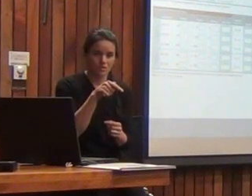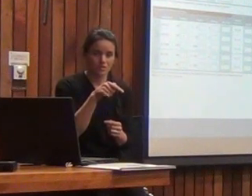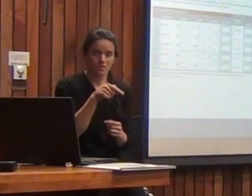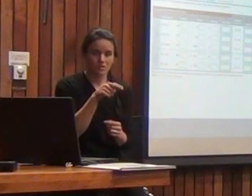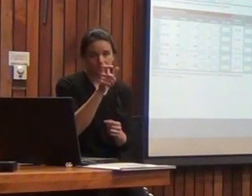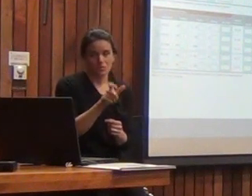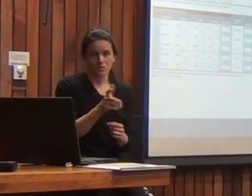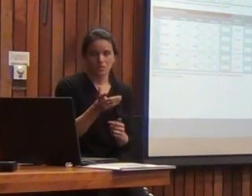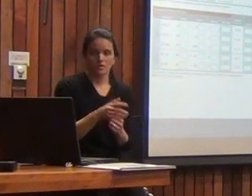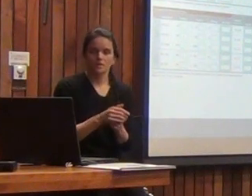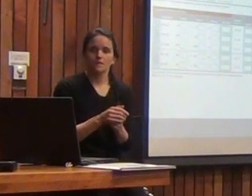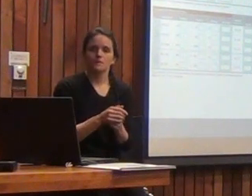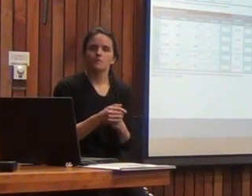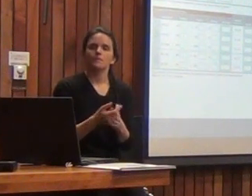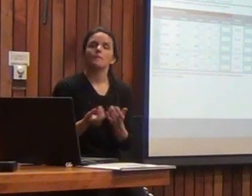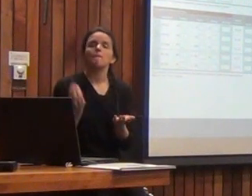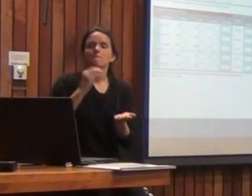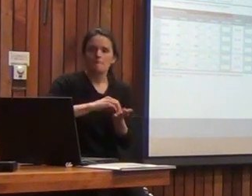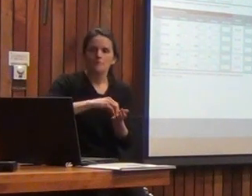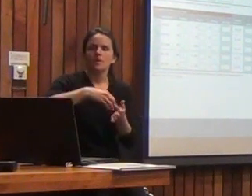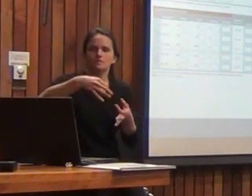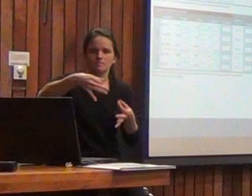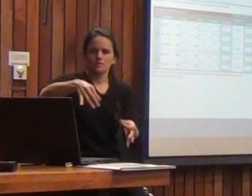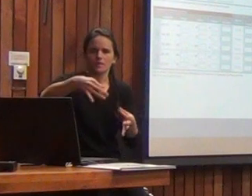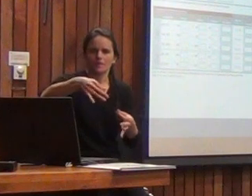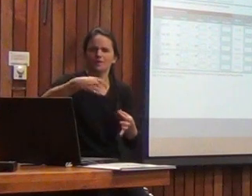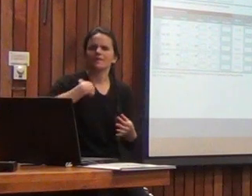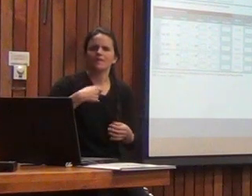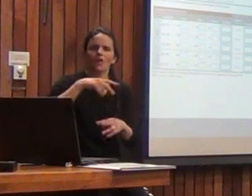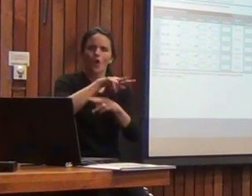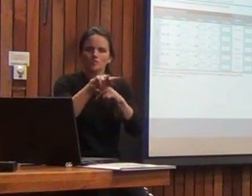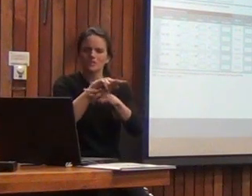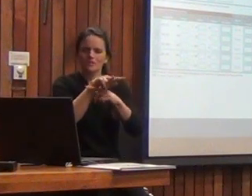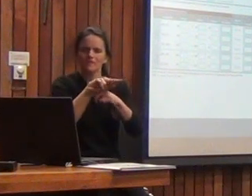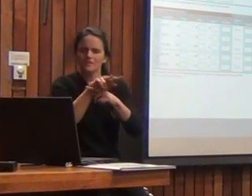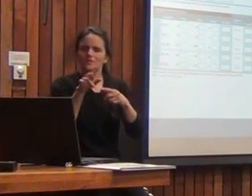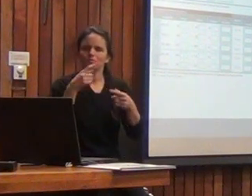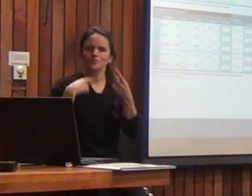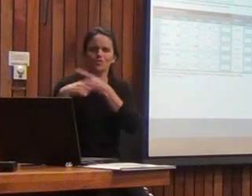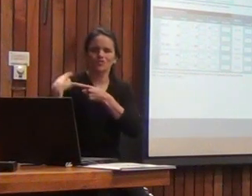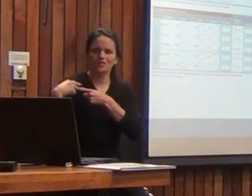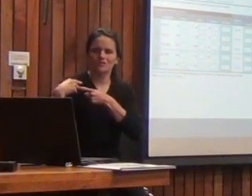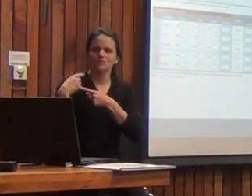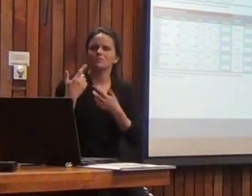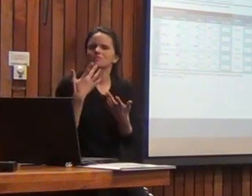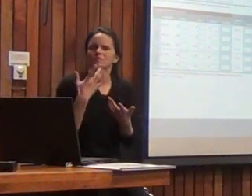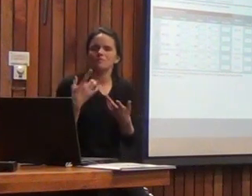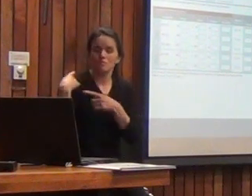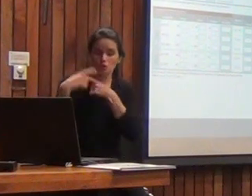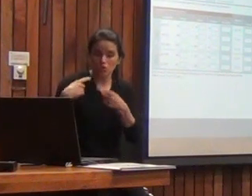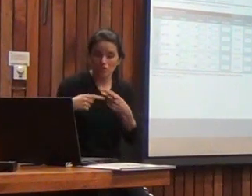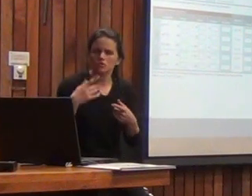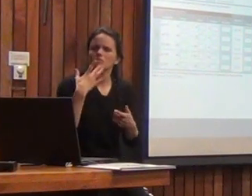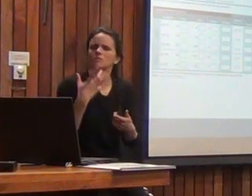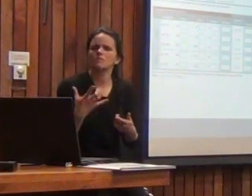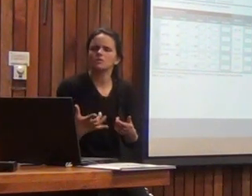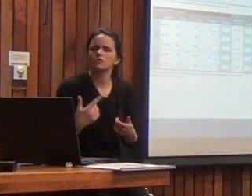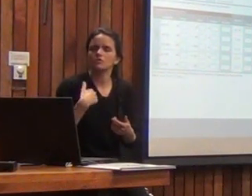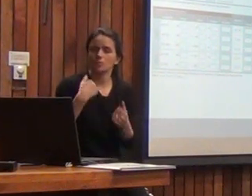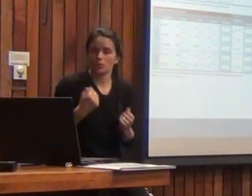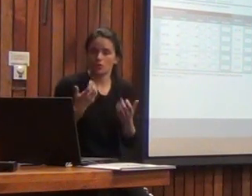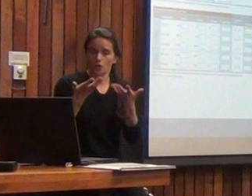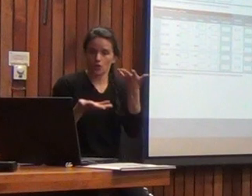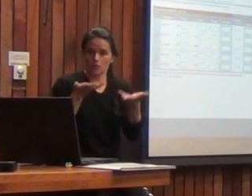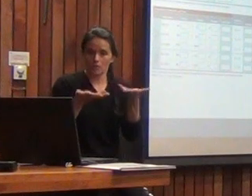y además una página de observaciones de proceso con la cual puedo saber en comparación